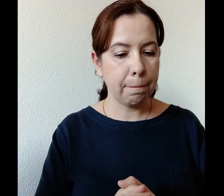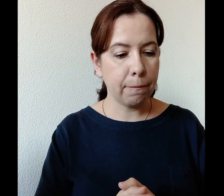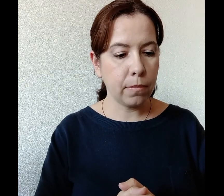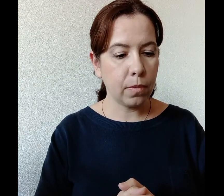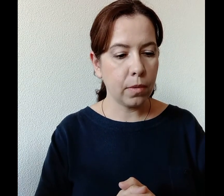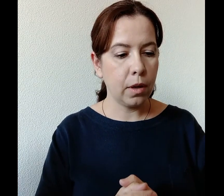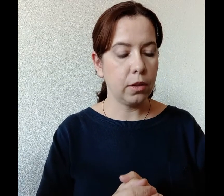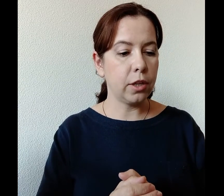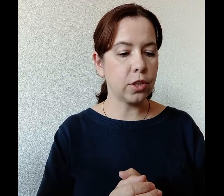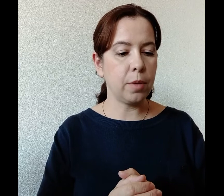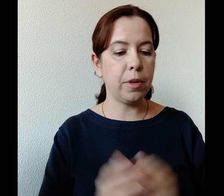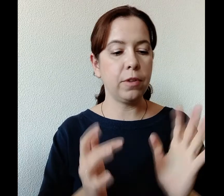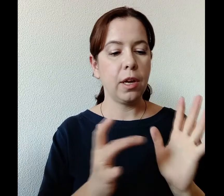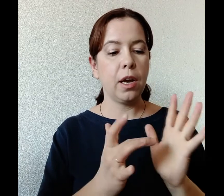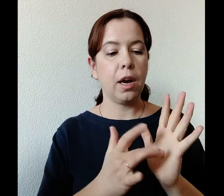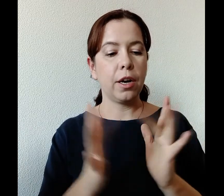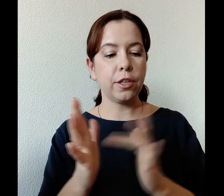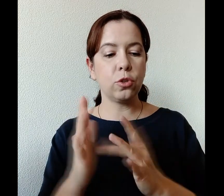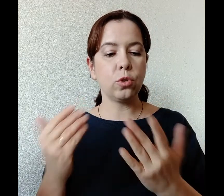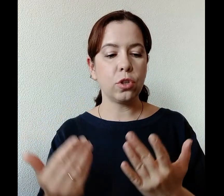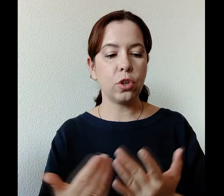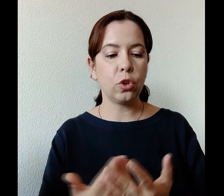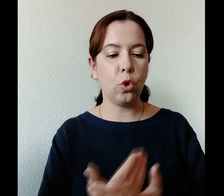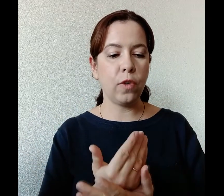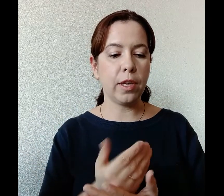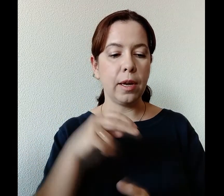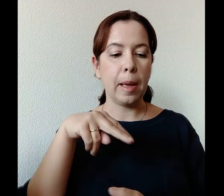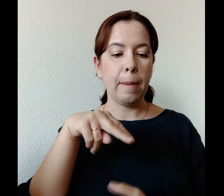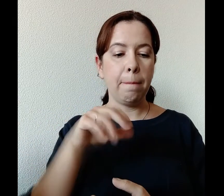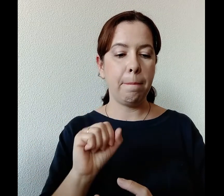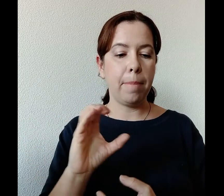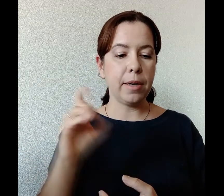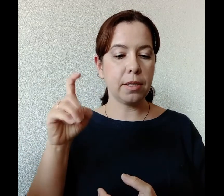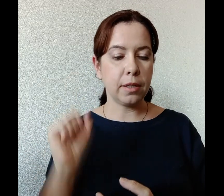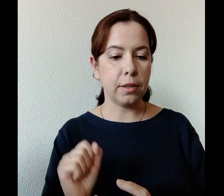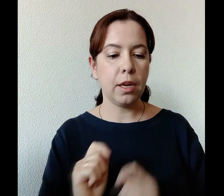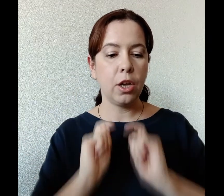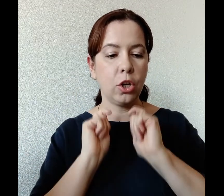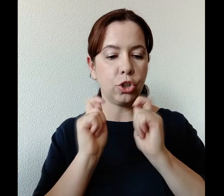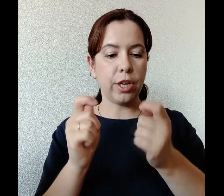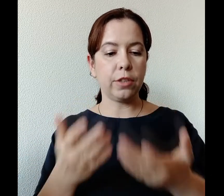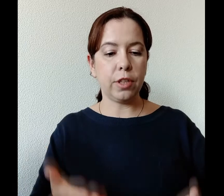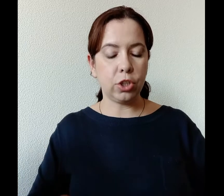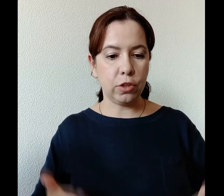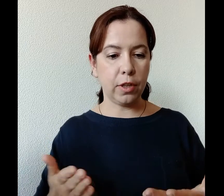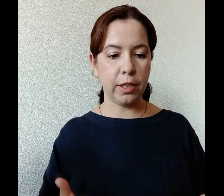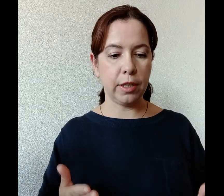Дальше запев «Христос, Новая Пасха, Жертва Живая,